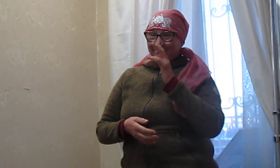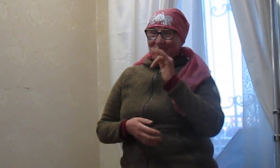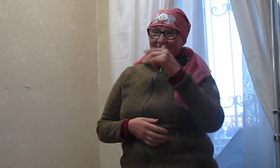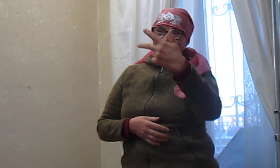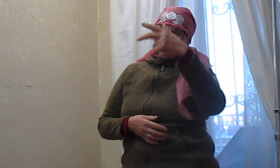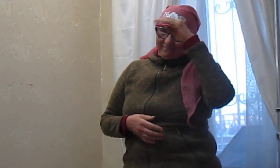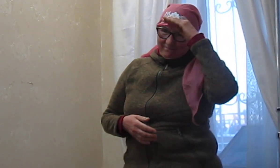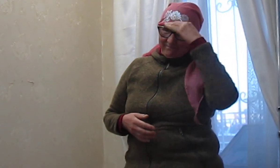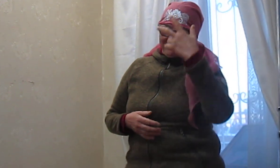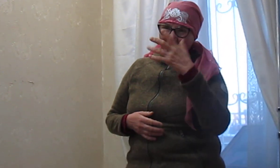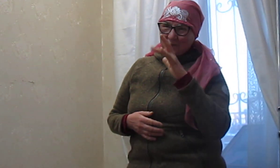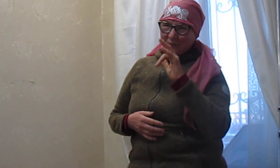Родился внук? Ага.